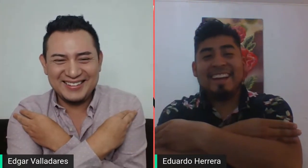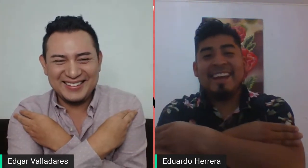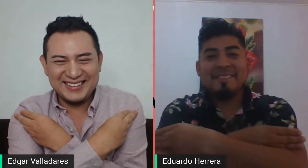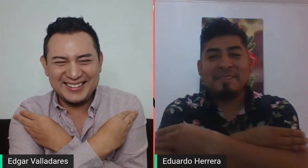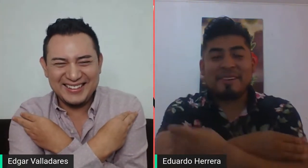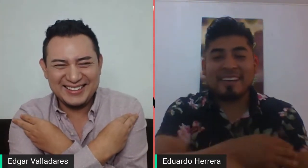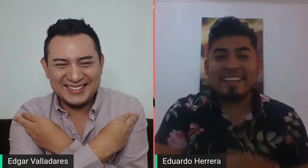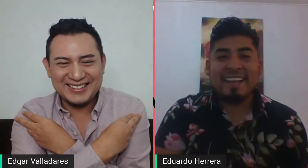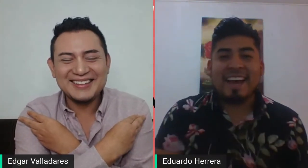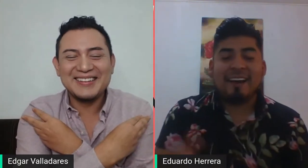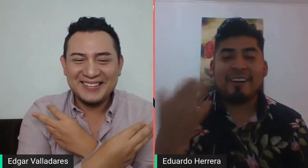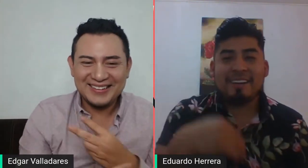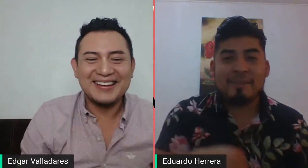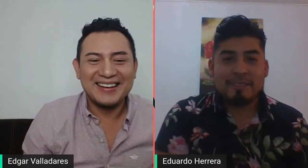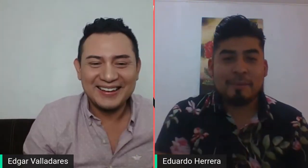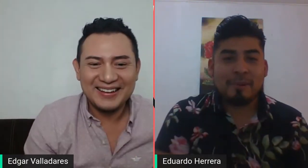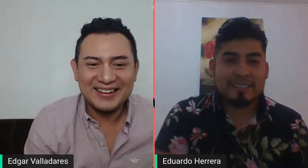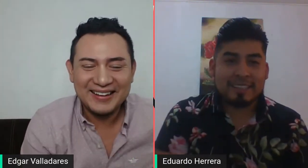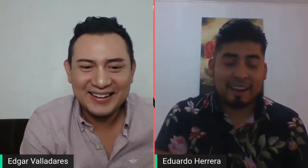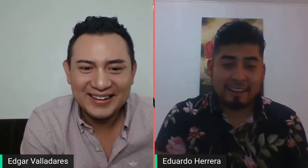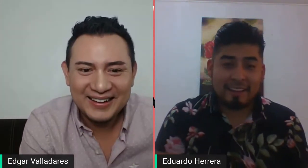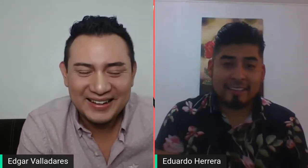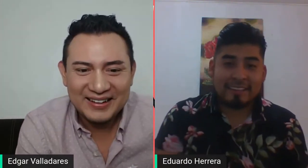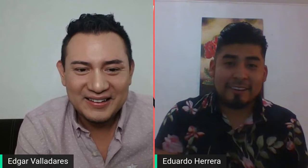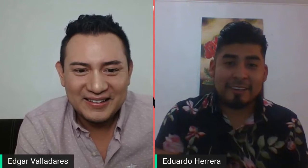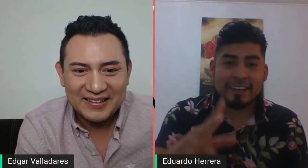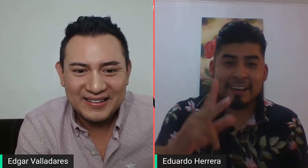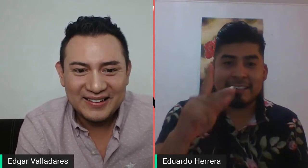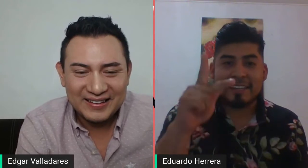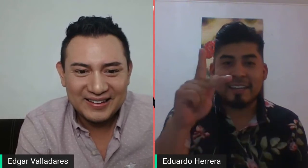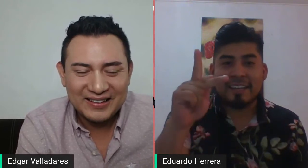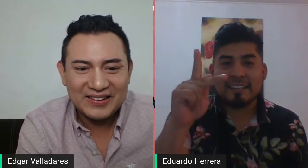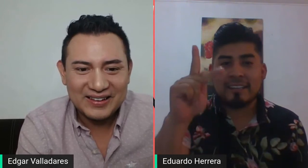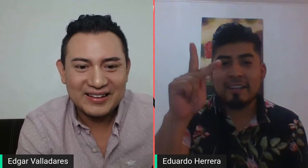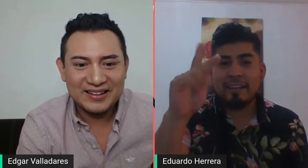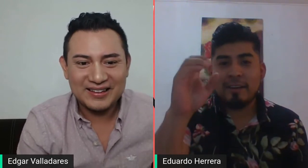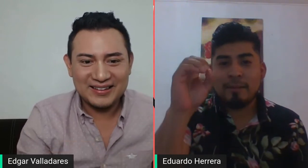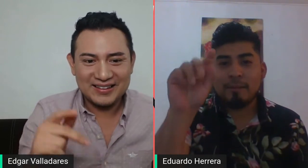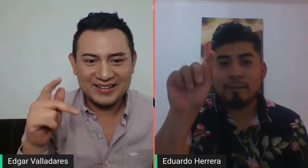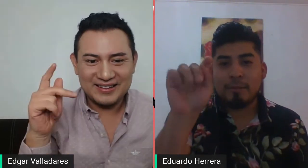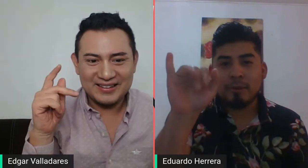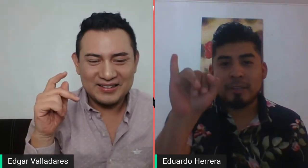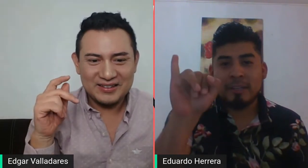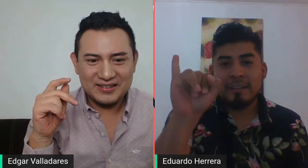Muy bien. Ahora vamos a practicar la dactilología. ¿Sale? Que es poti.